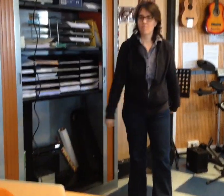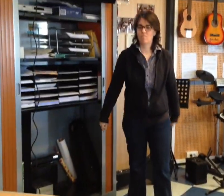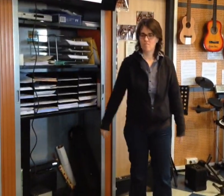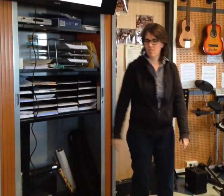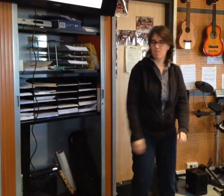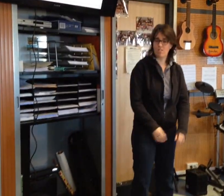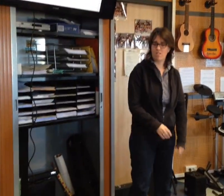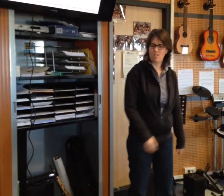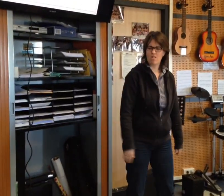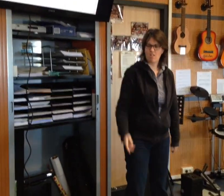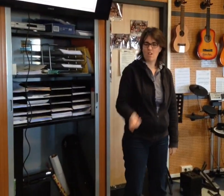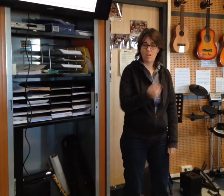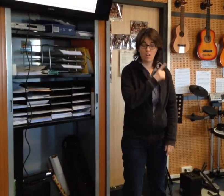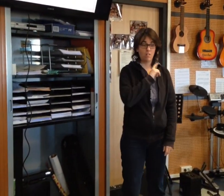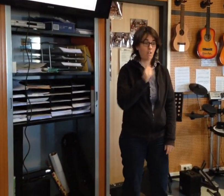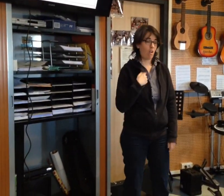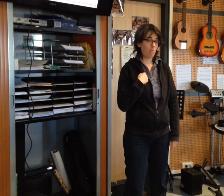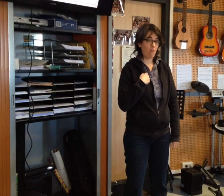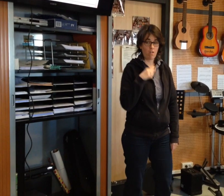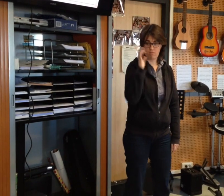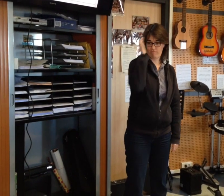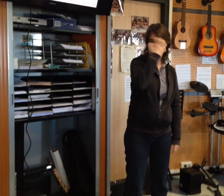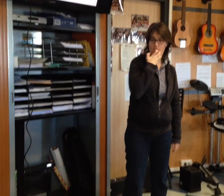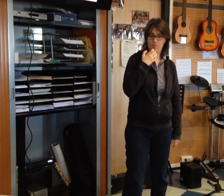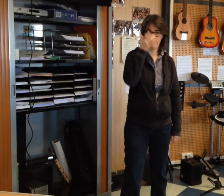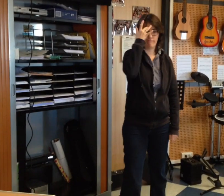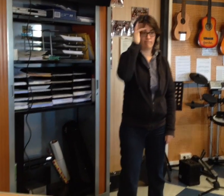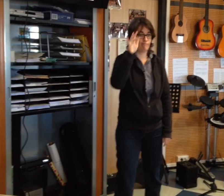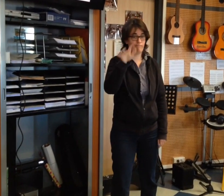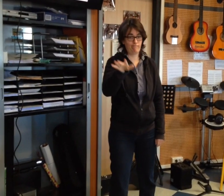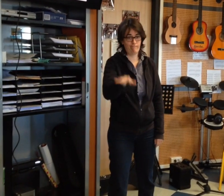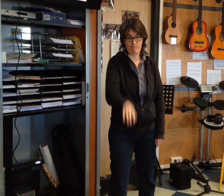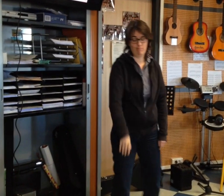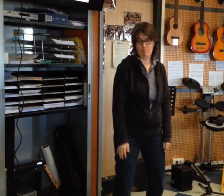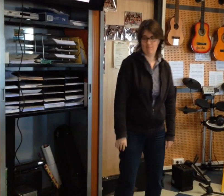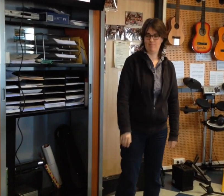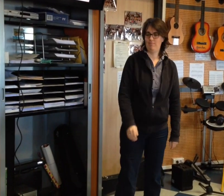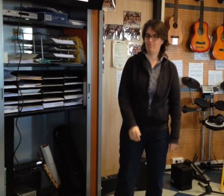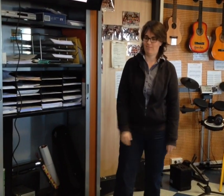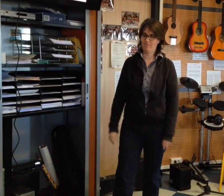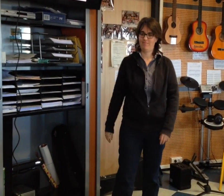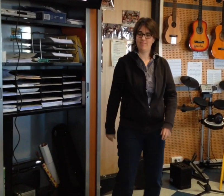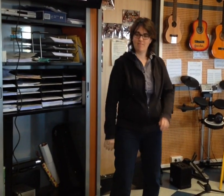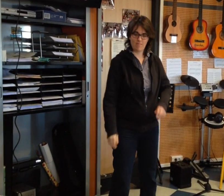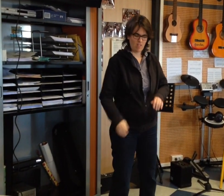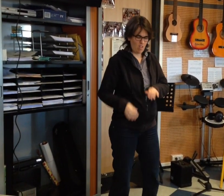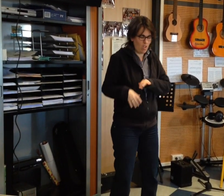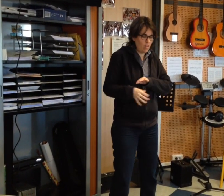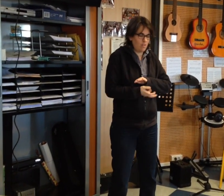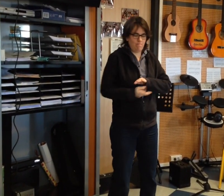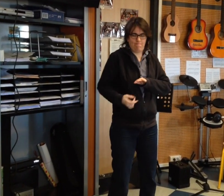Et je ne connais pas La vie est une machine La vie est